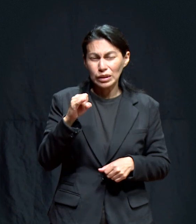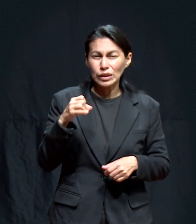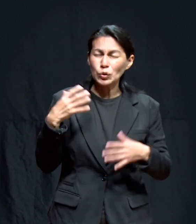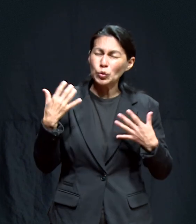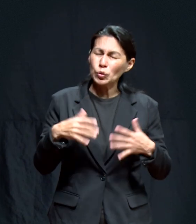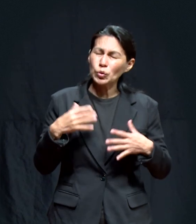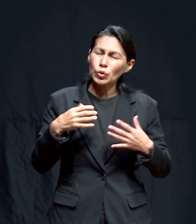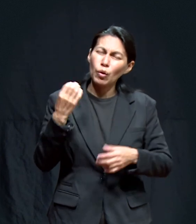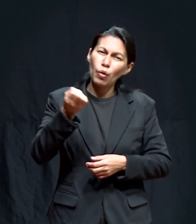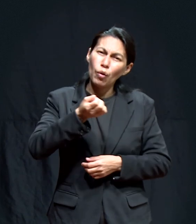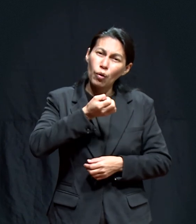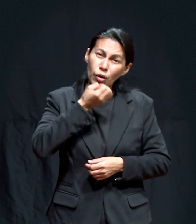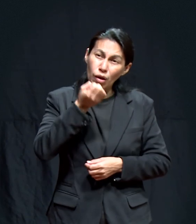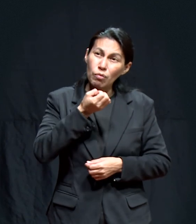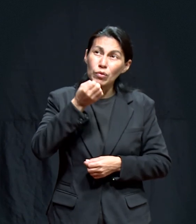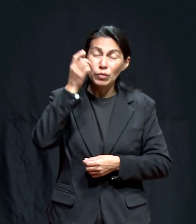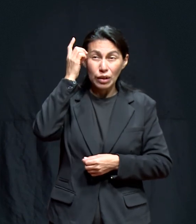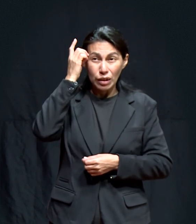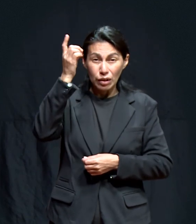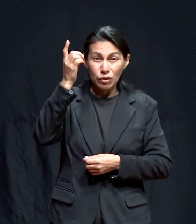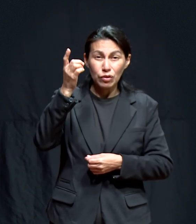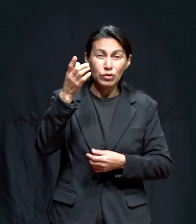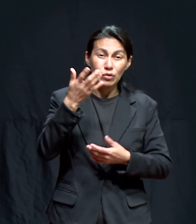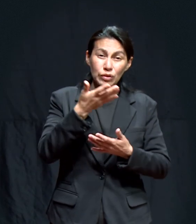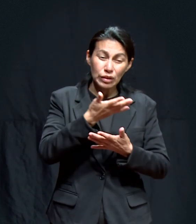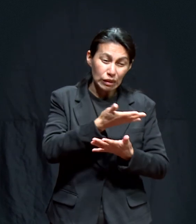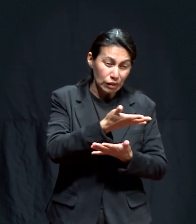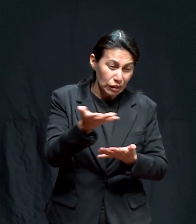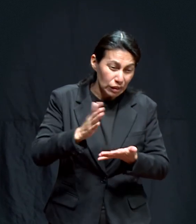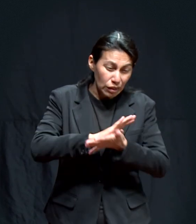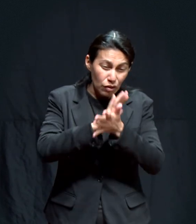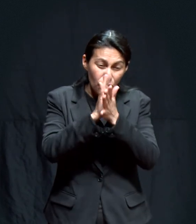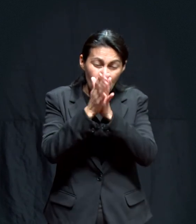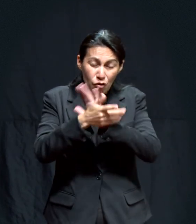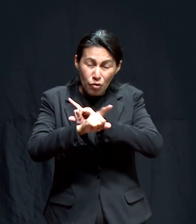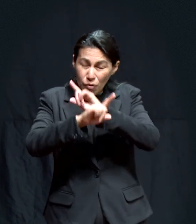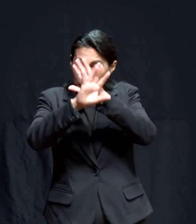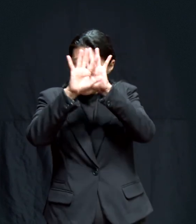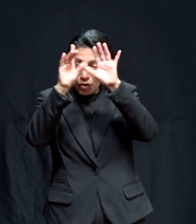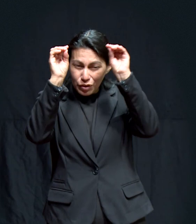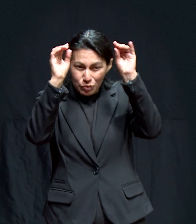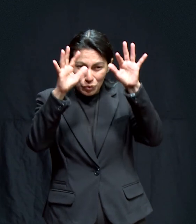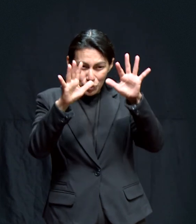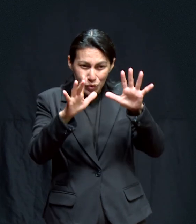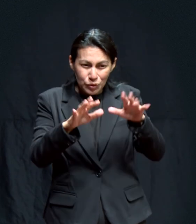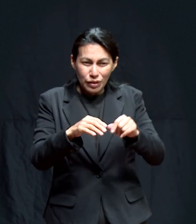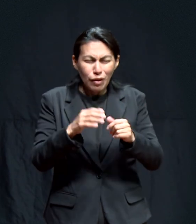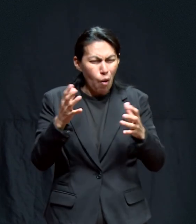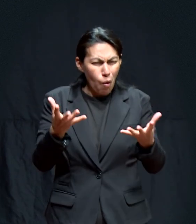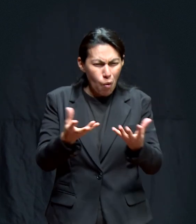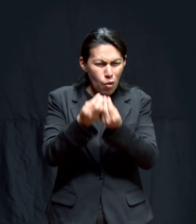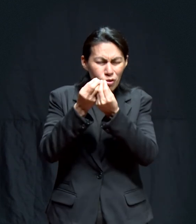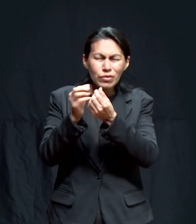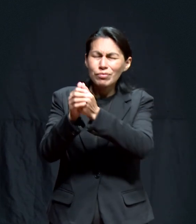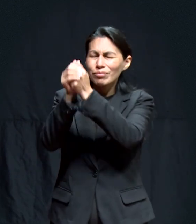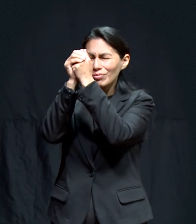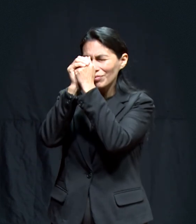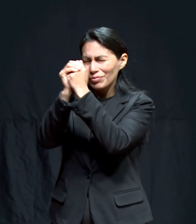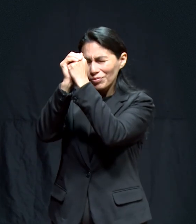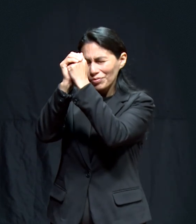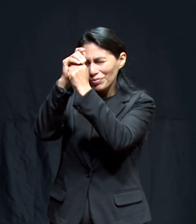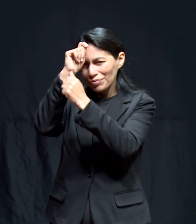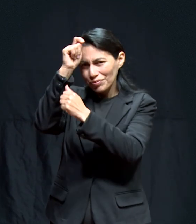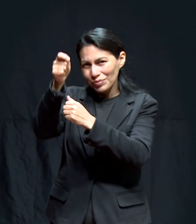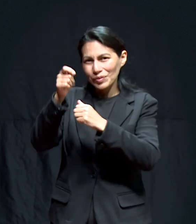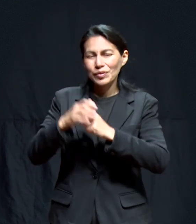ardientemente Que Dios manifieste Su gloria Y puedas alabarle Y bendecirle Enue Pérez